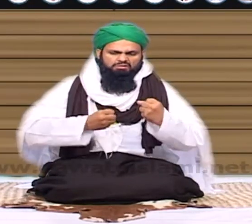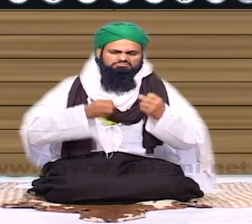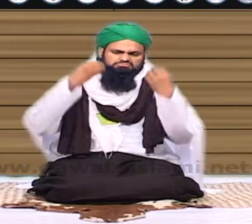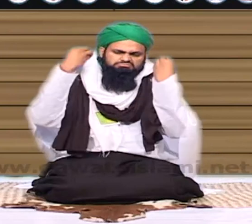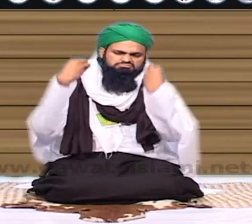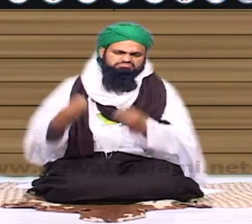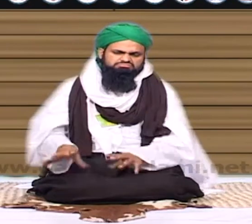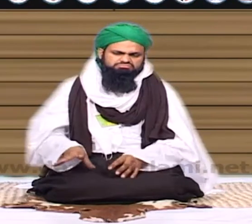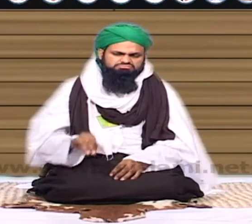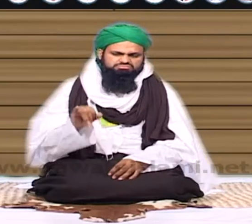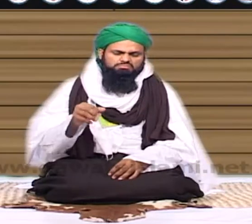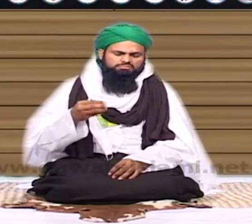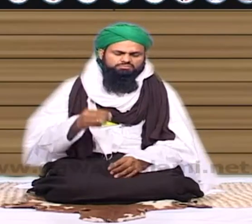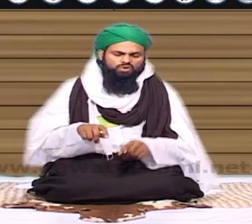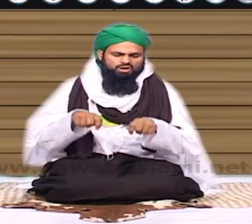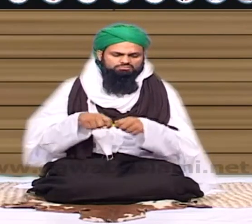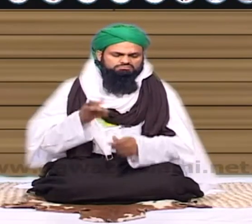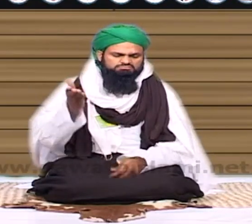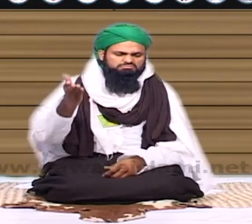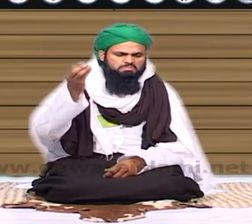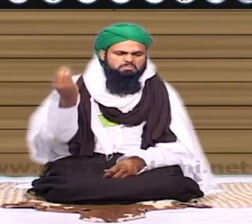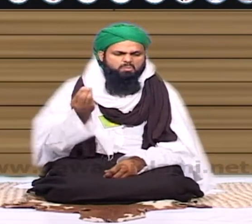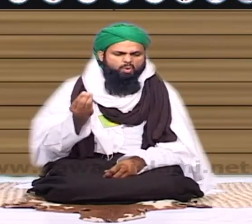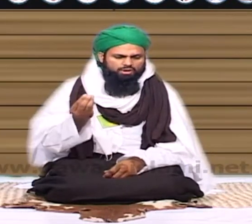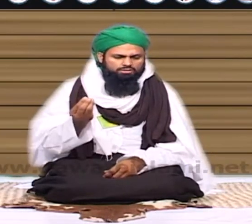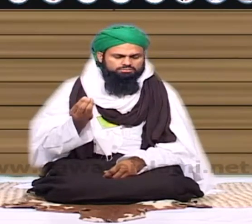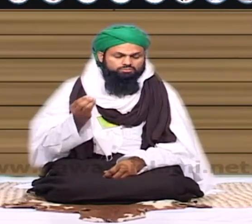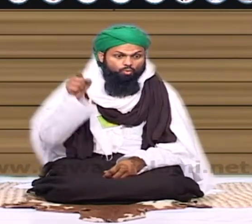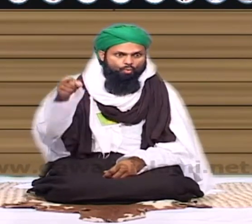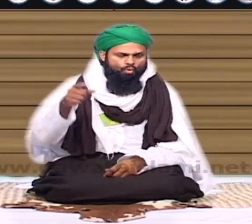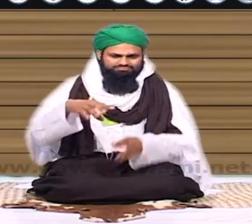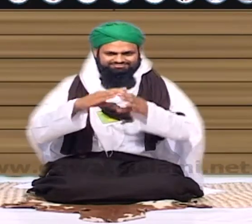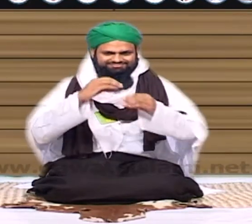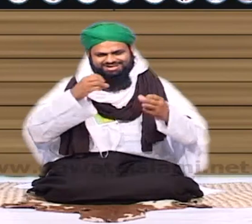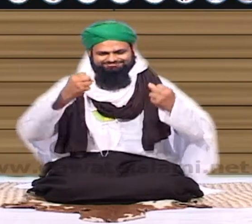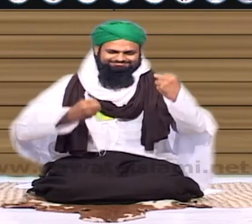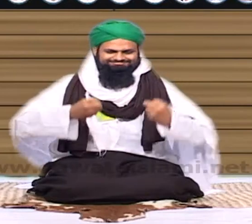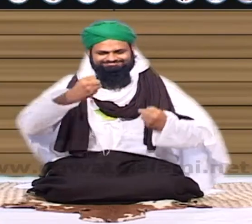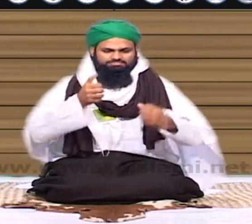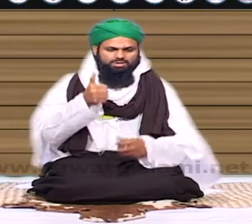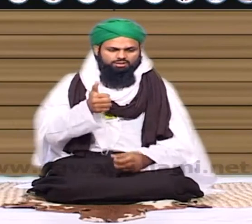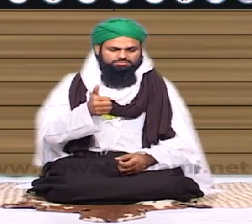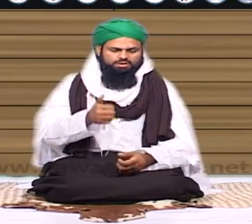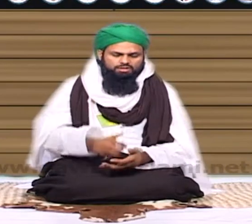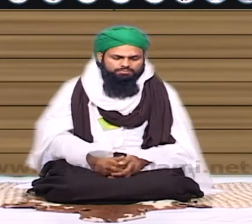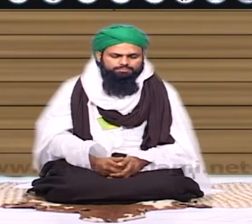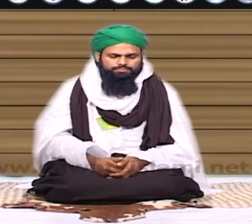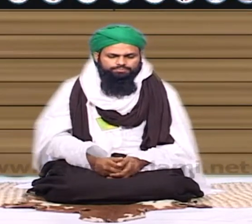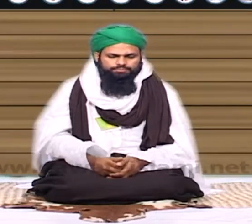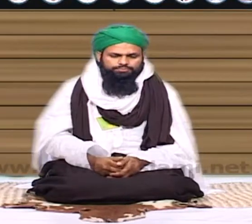کار کھٹا رہا ہے نگلتے اس کی کنڈم کار ہے اب وہ بیچارہ اپنے زوم میں اپنی کار کو بہت اچھی سمجھتا ہے